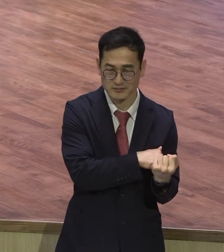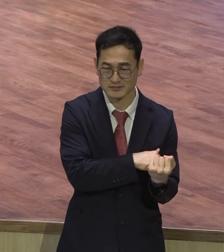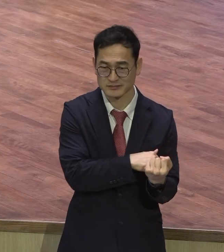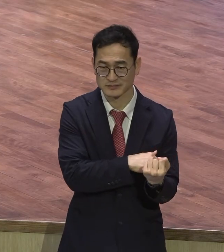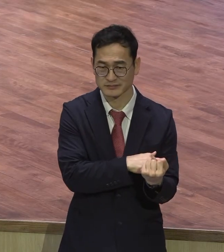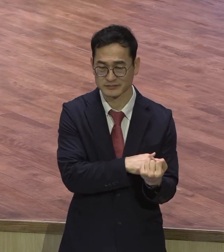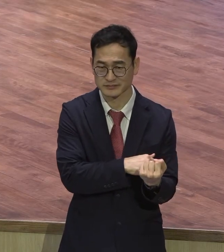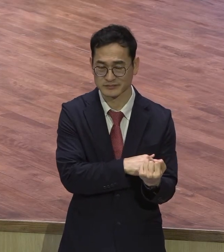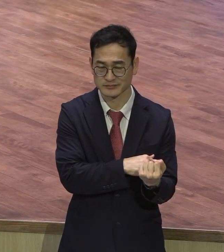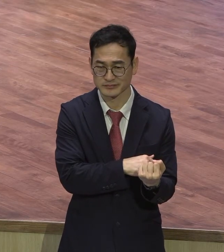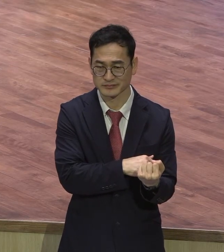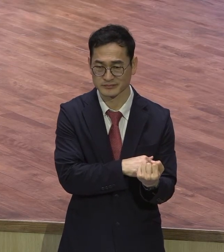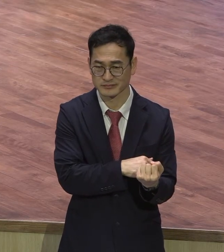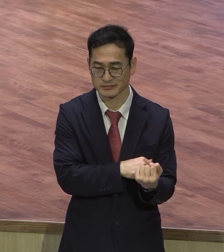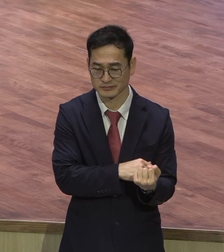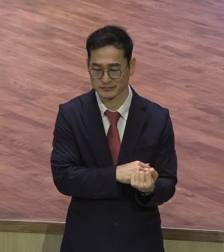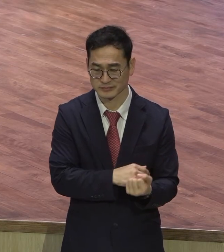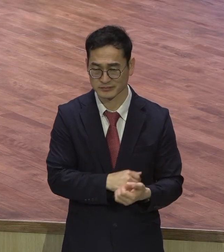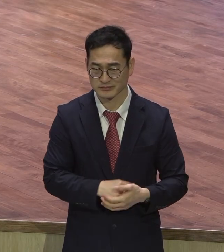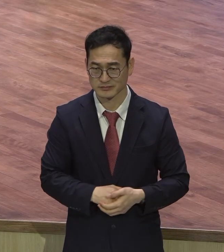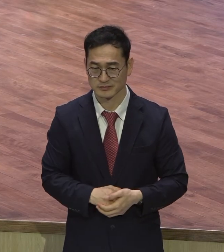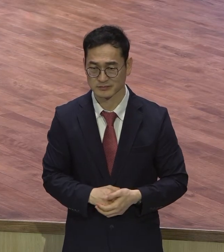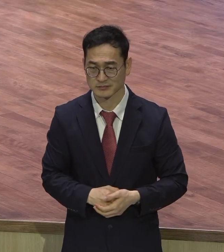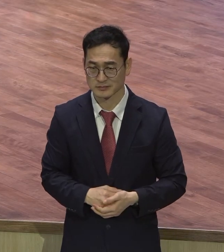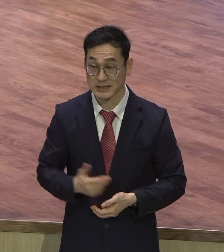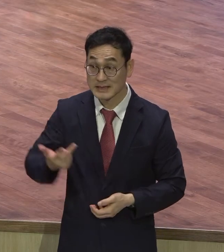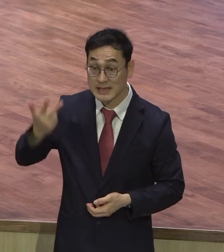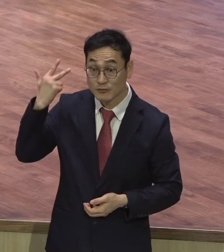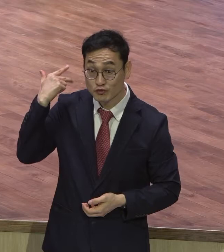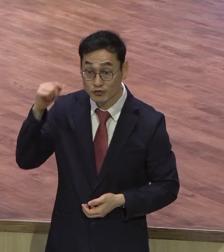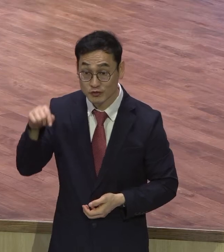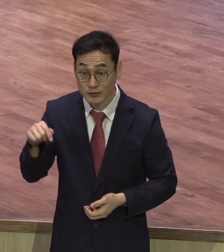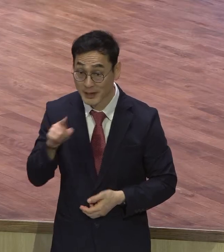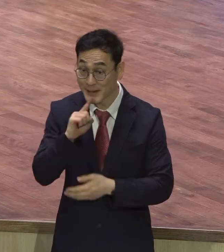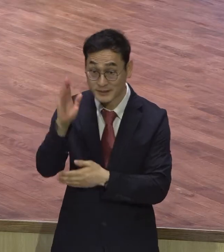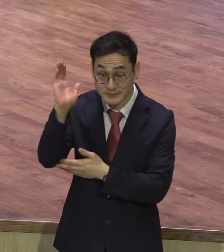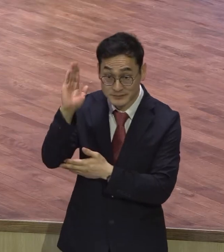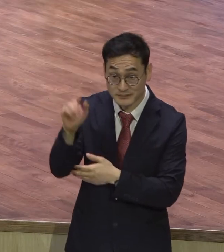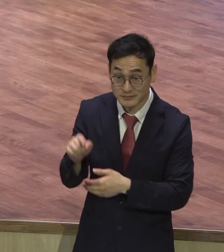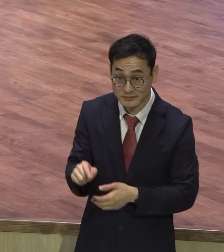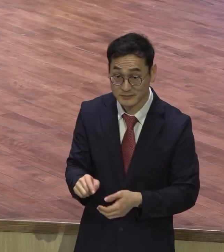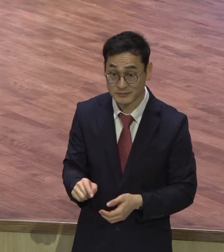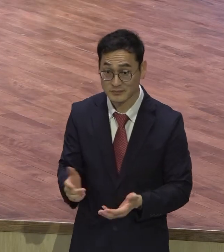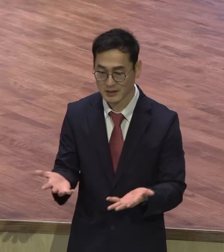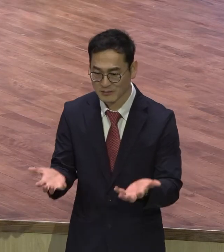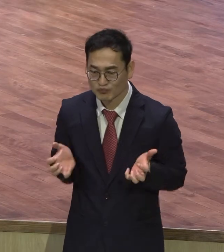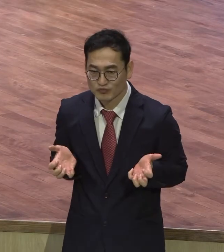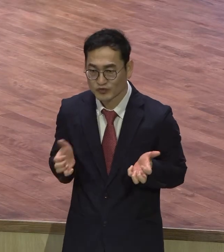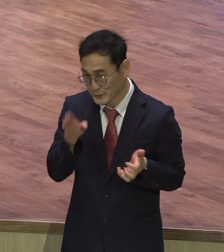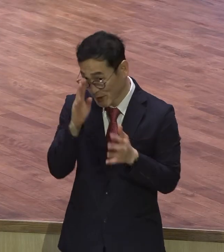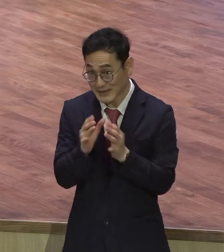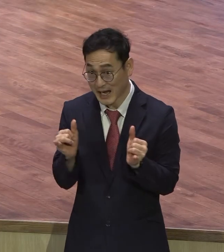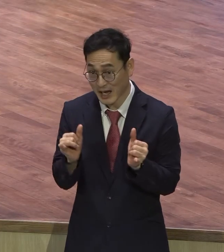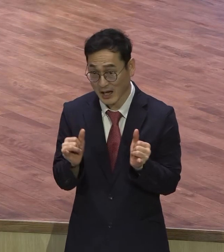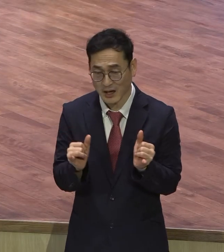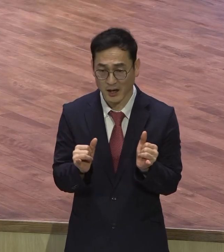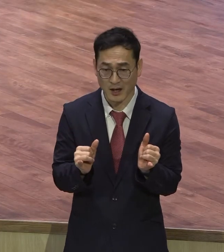지난주 말씀드린 이 문둥병자들 찬송을 불러도 감동도 없고 말씀을 들어도 감동도 없고 무슨